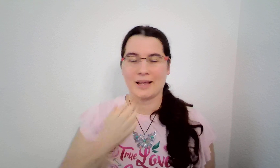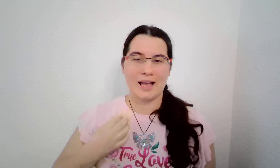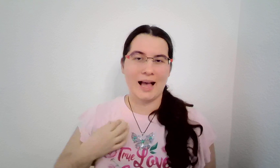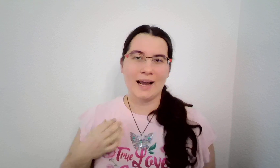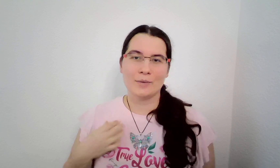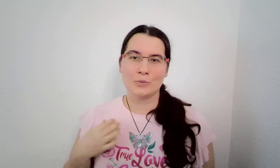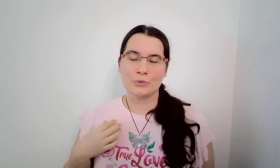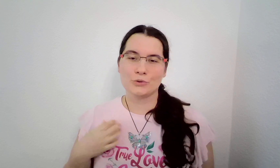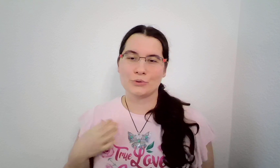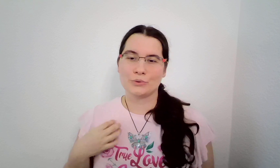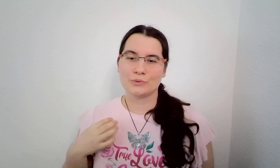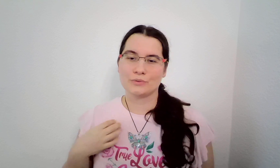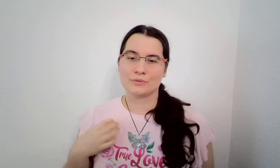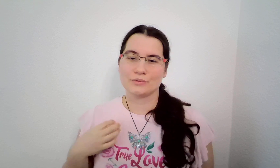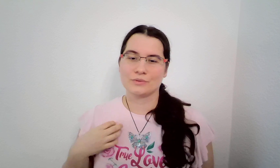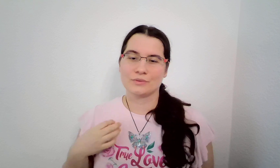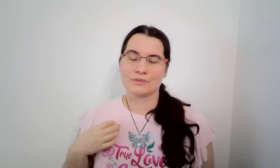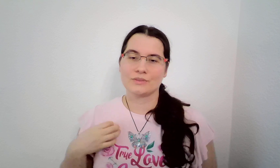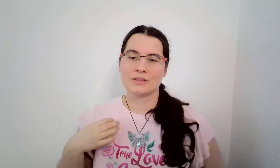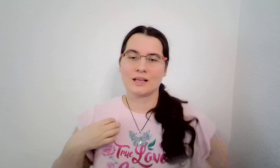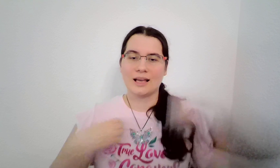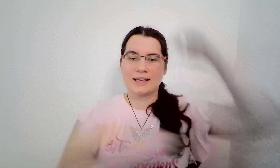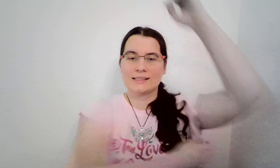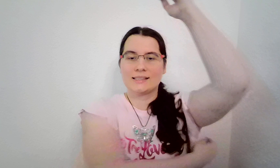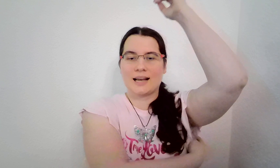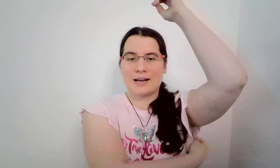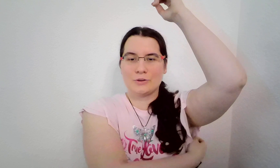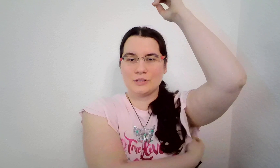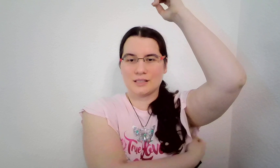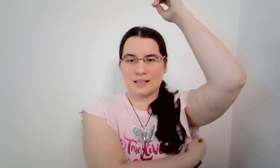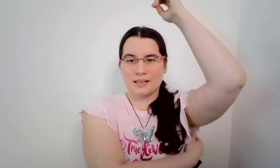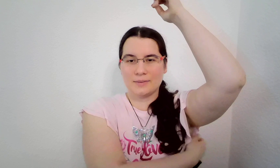Ale můžu se radostí